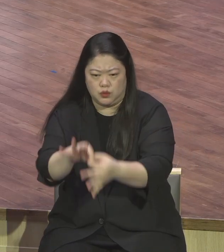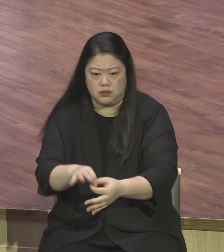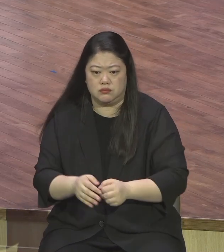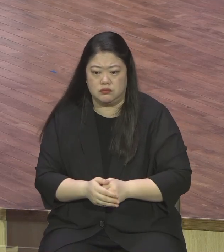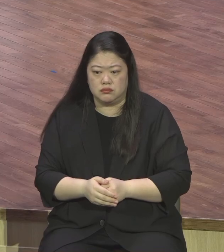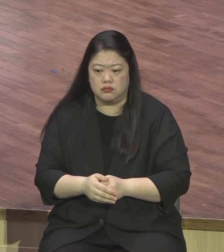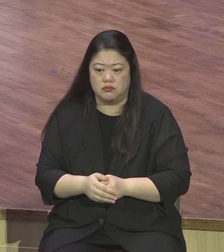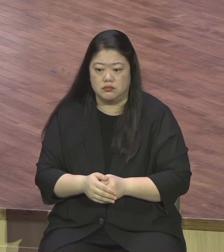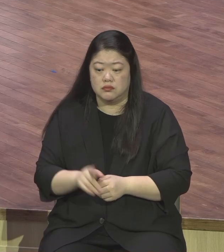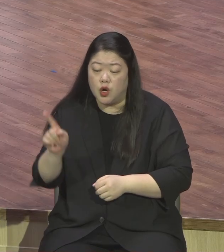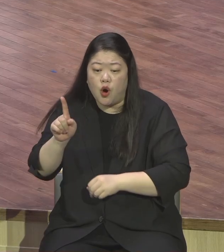설교를